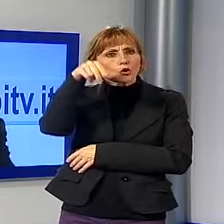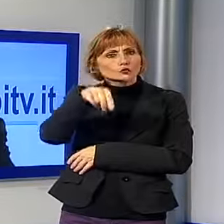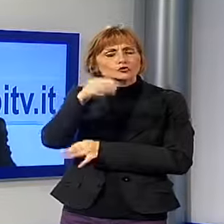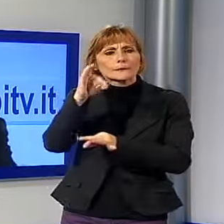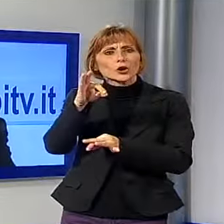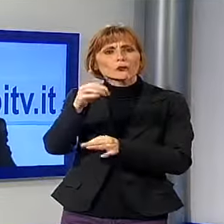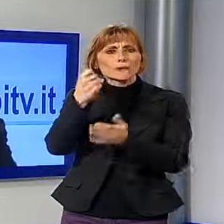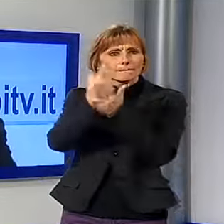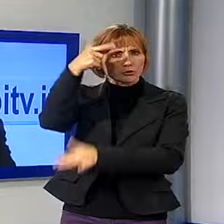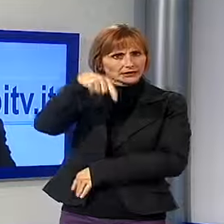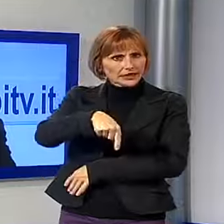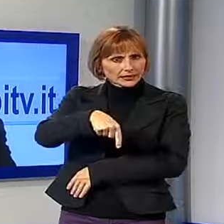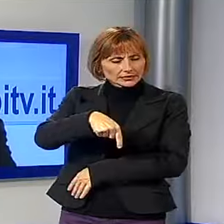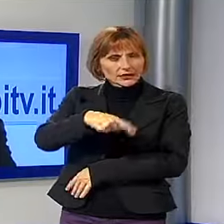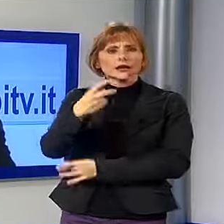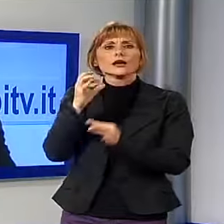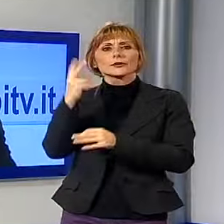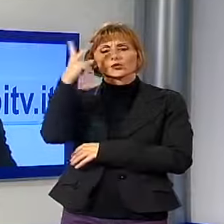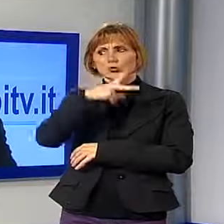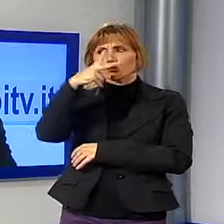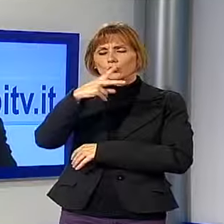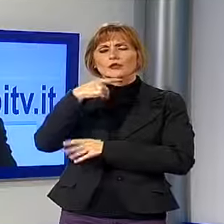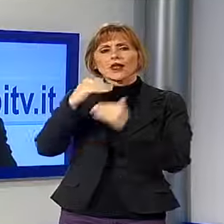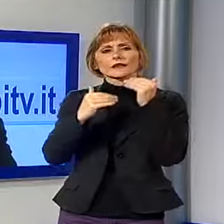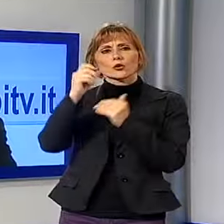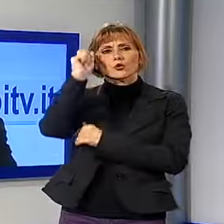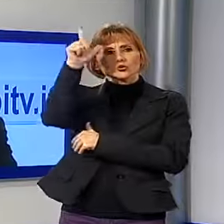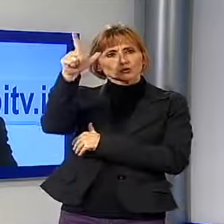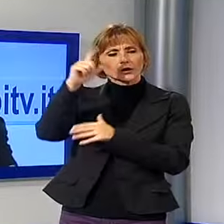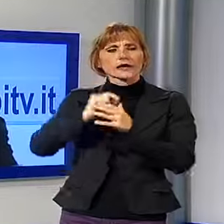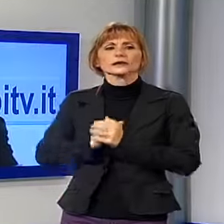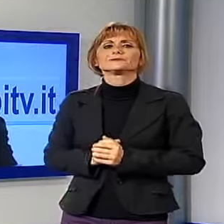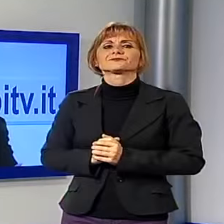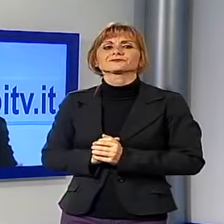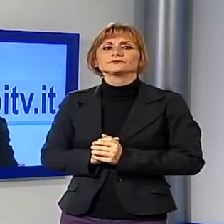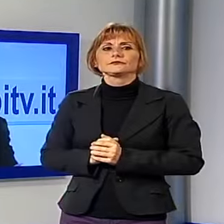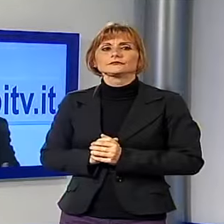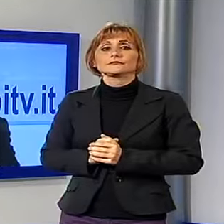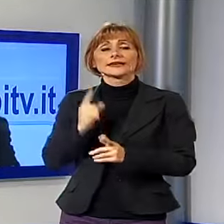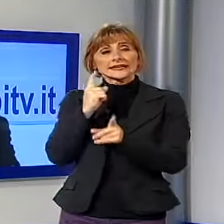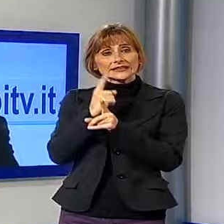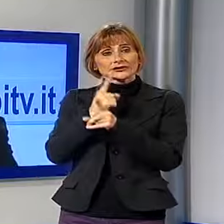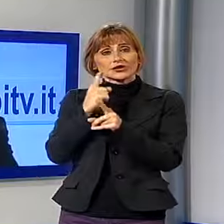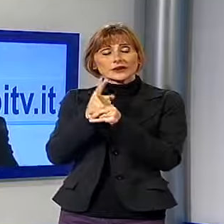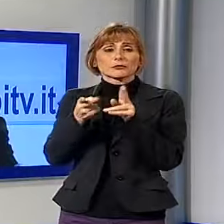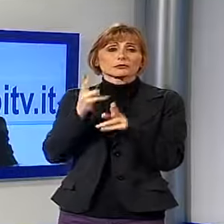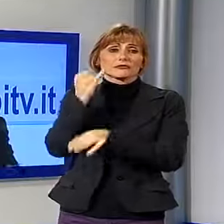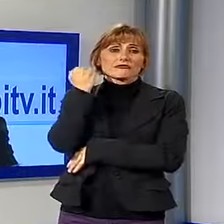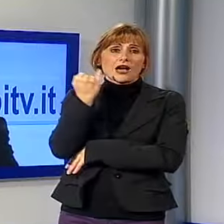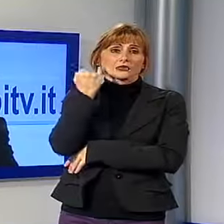più importanti per Lucca dal punto di vista culturale, quindi dovrebbe essere un po' più facile per il futuro poter